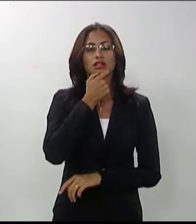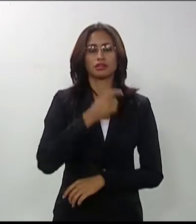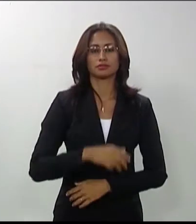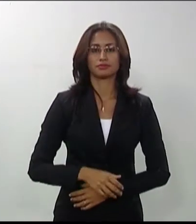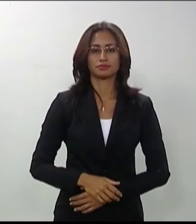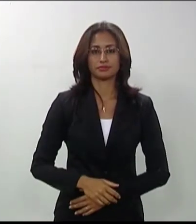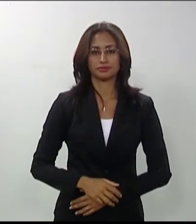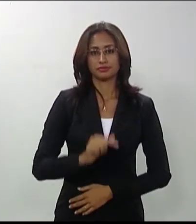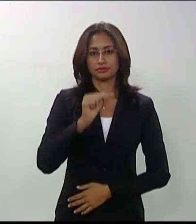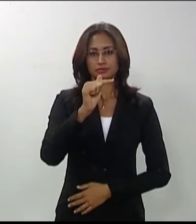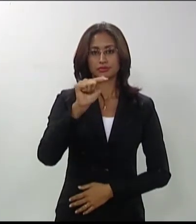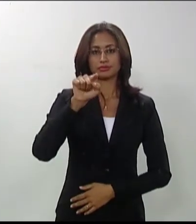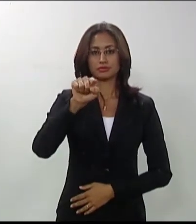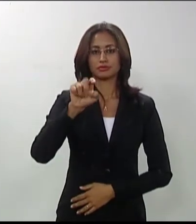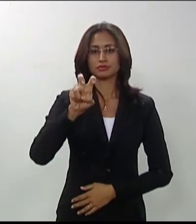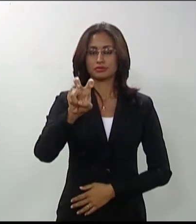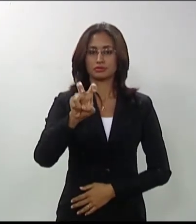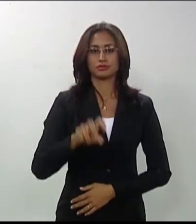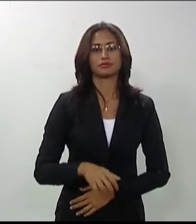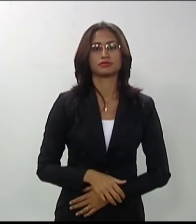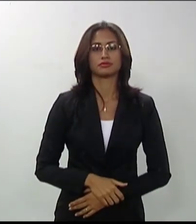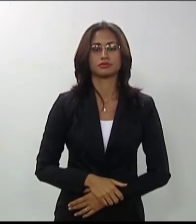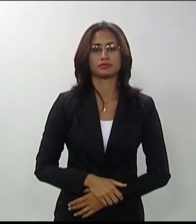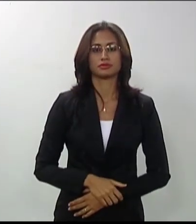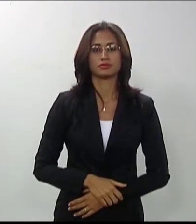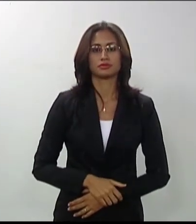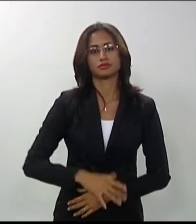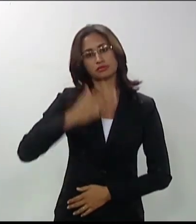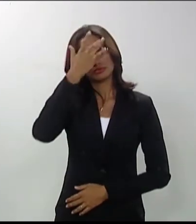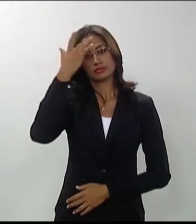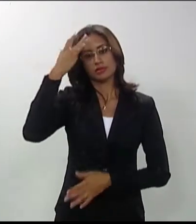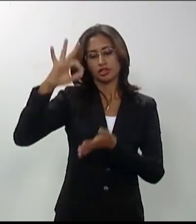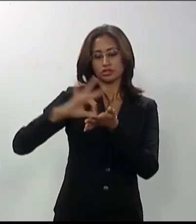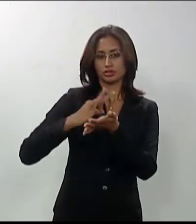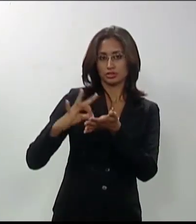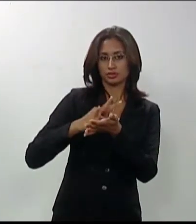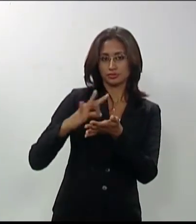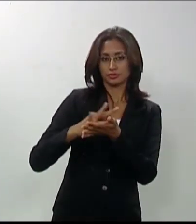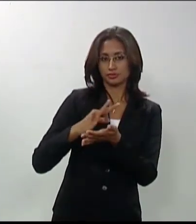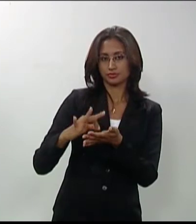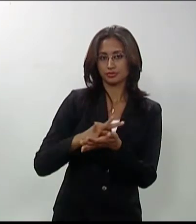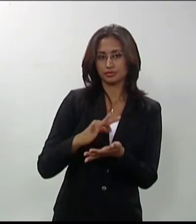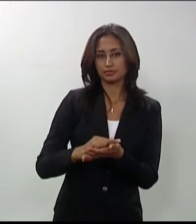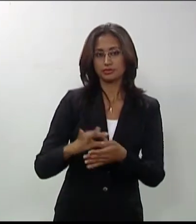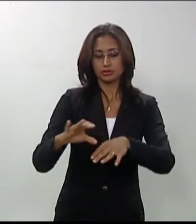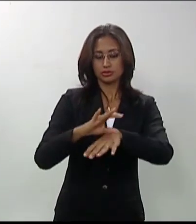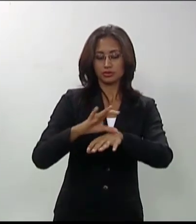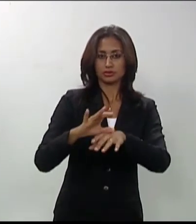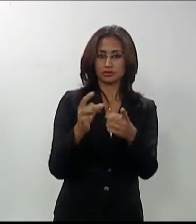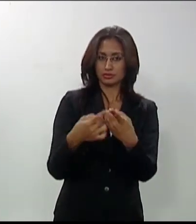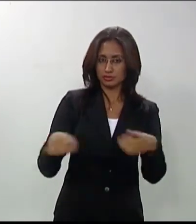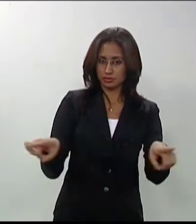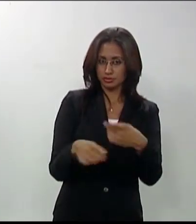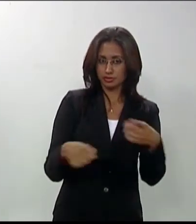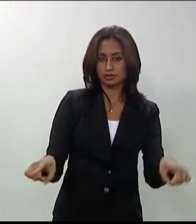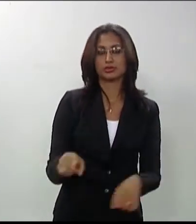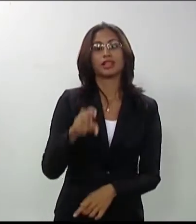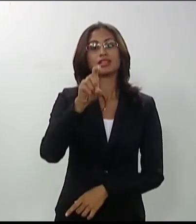que é discordada a relação divulgada, de que trata o item anterior, poderá solicitar esclarecimentos junto à Comperve através